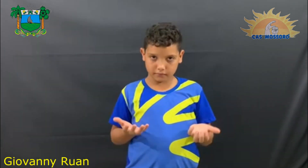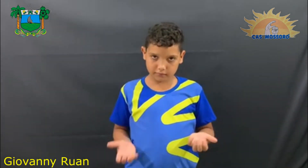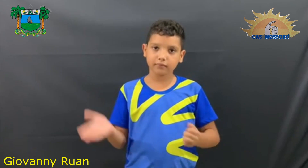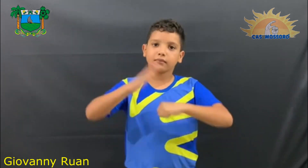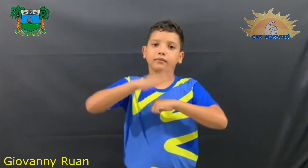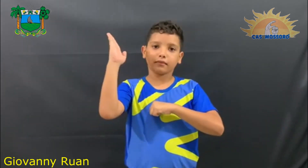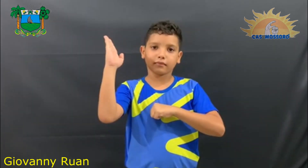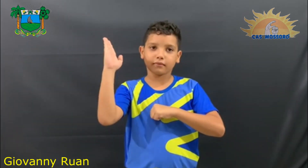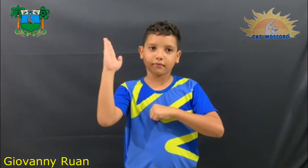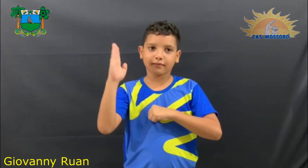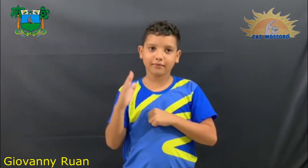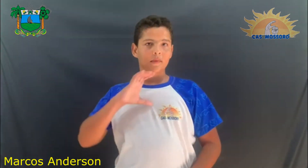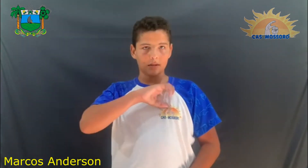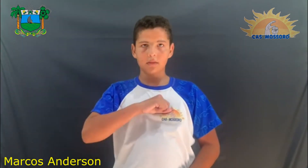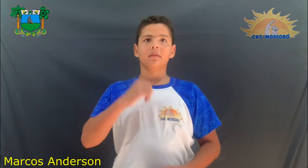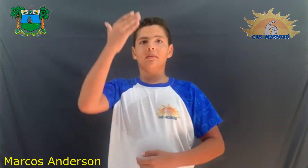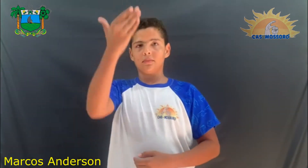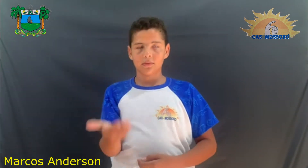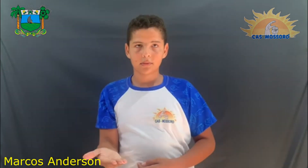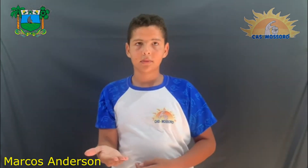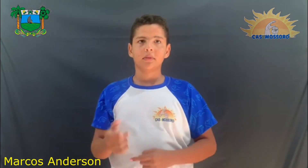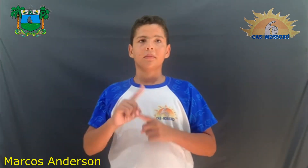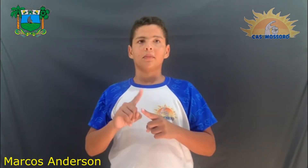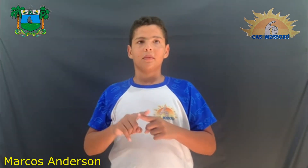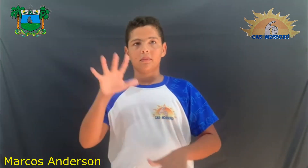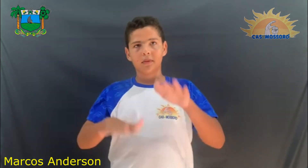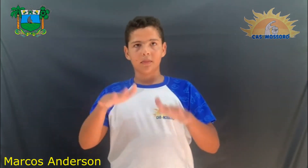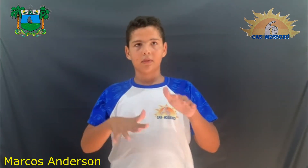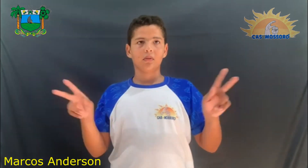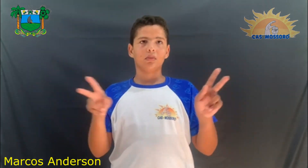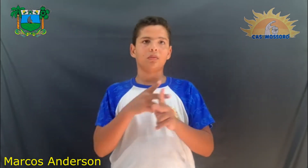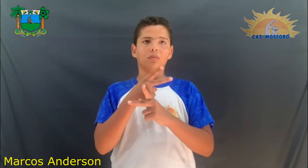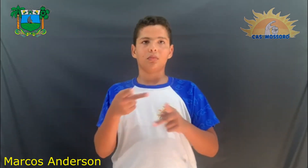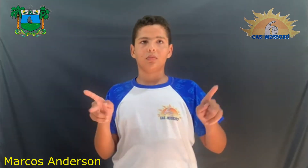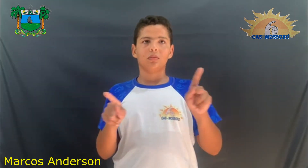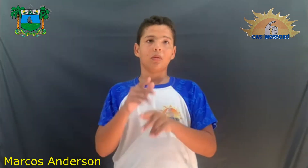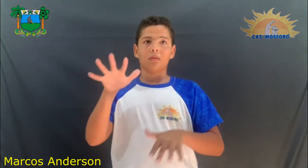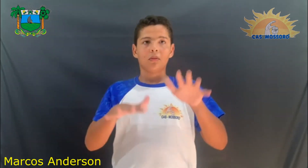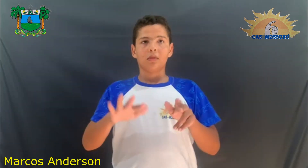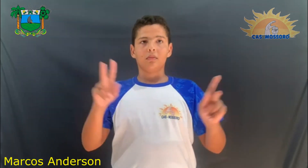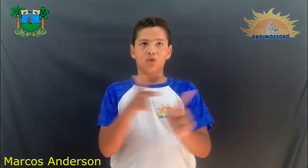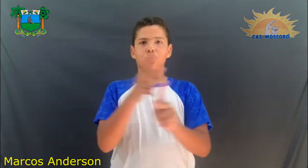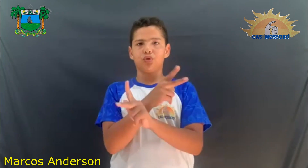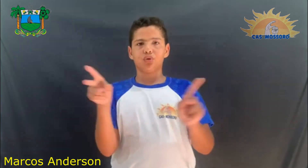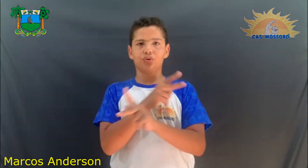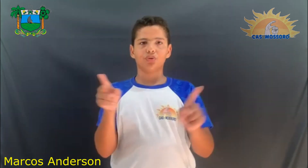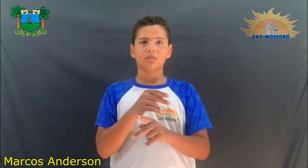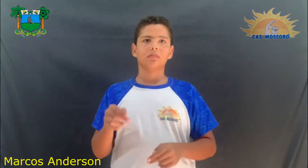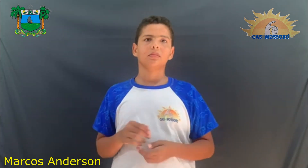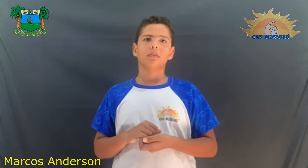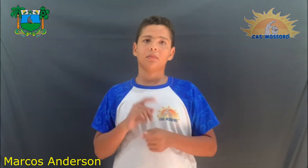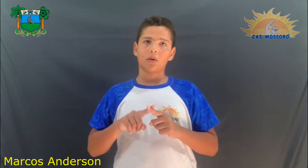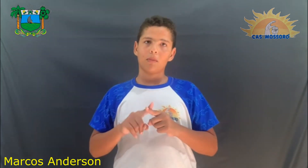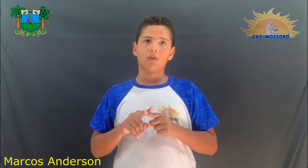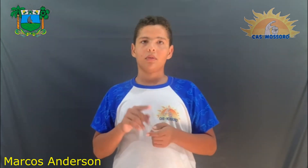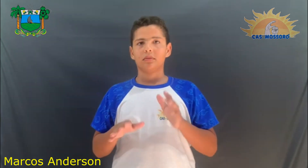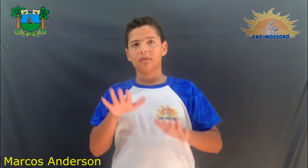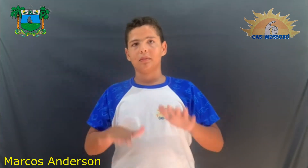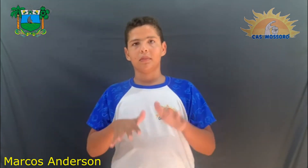te amar. Te amar por ser brisa e furacão. Pelas vezes que eu tirei o seu juízo.